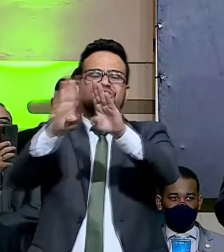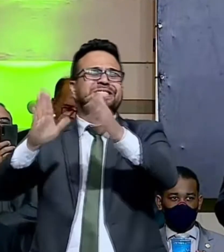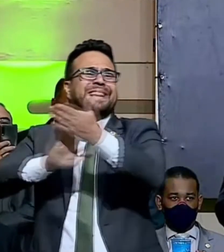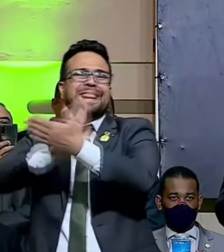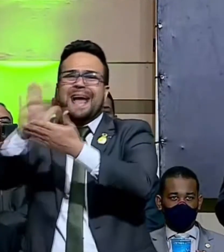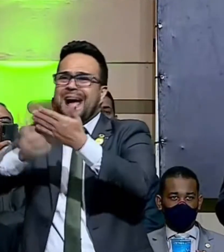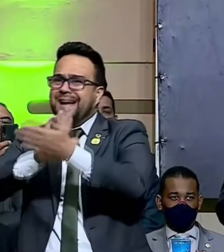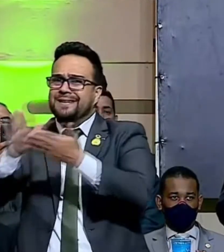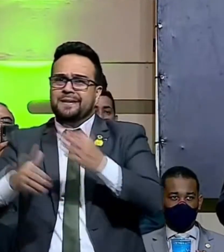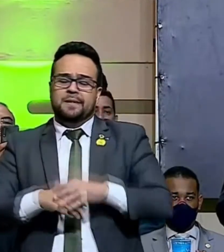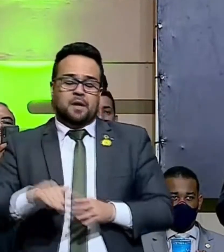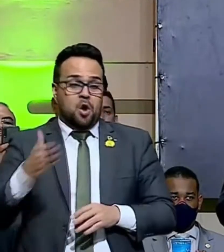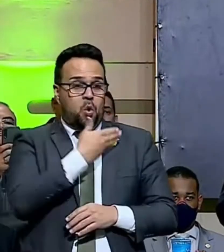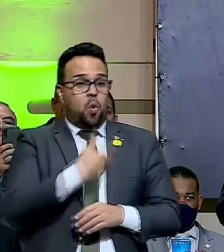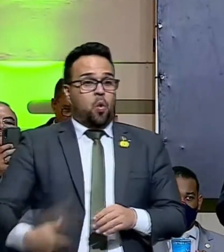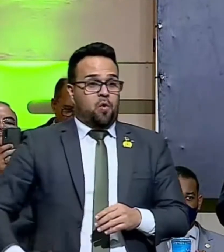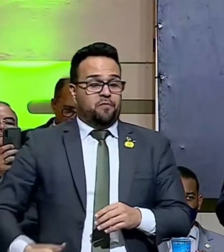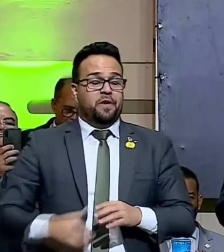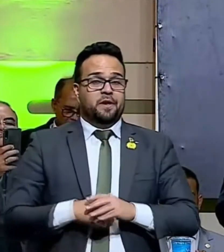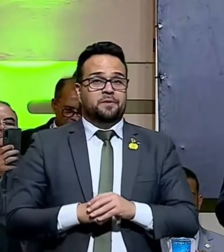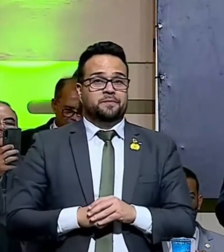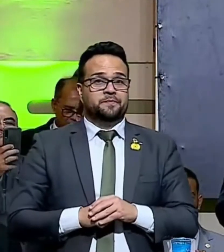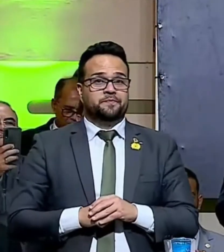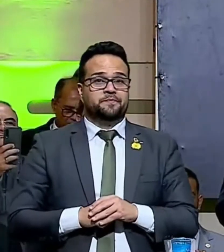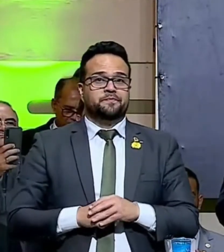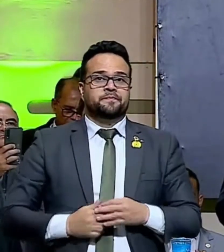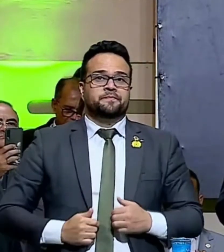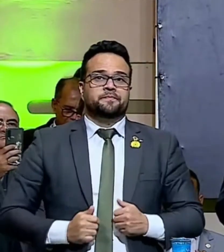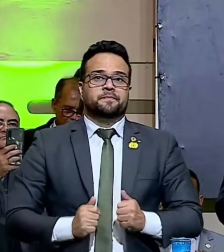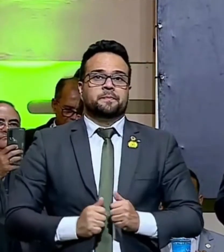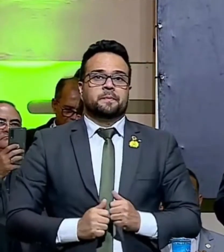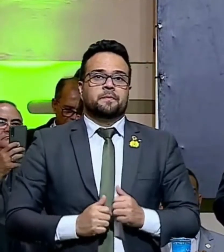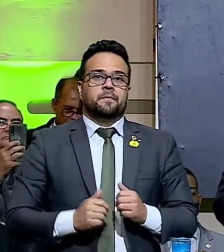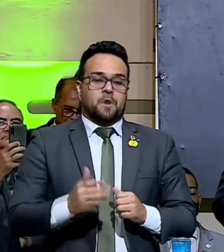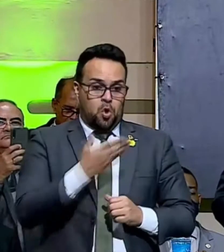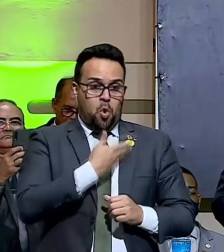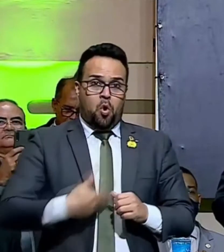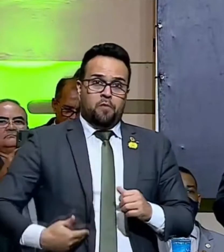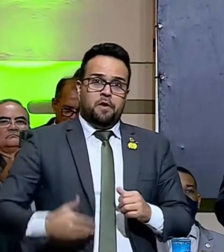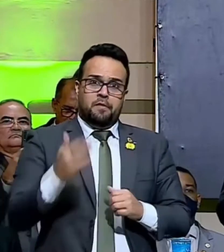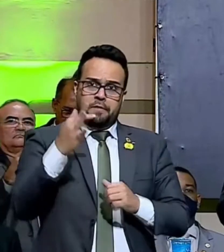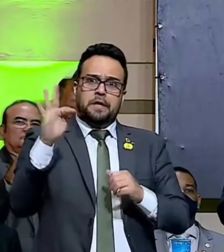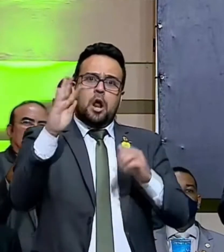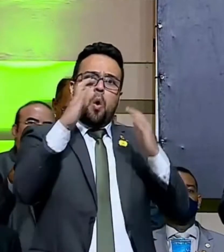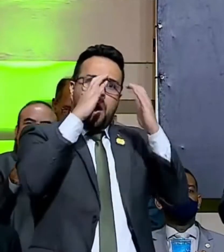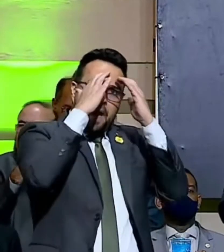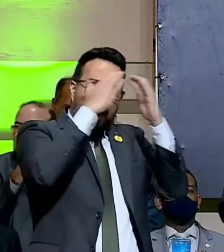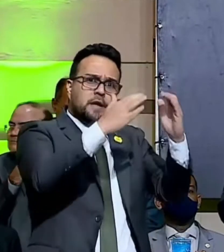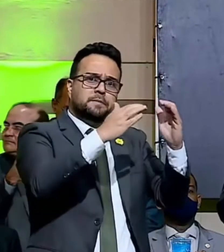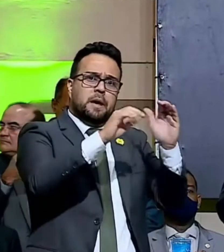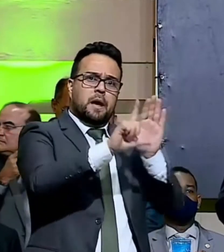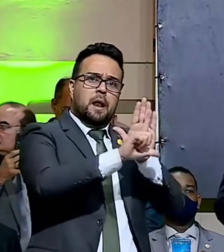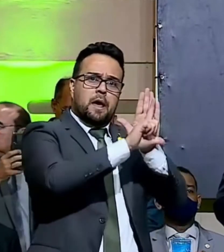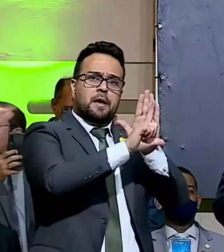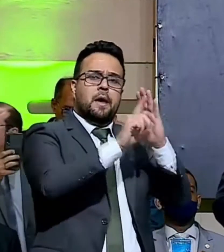Um governo que respeita as leis,